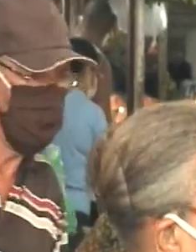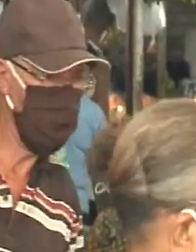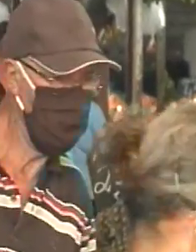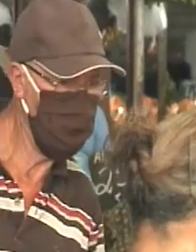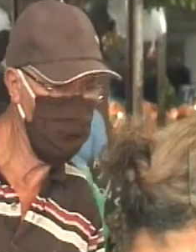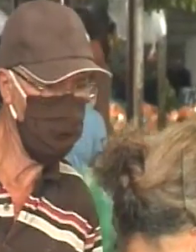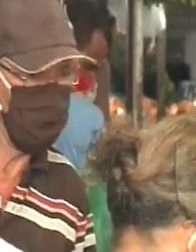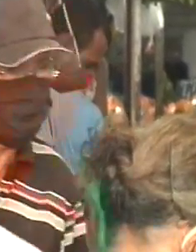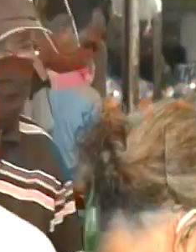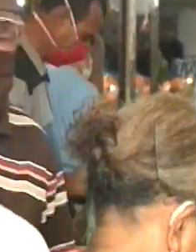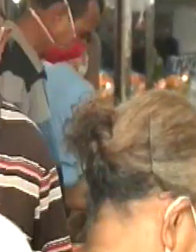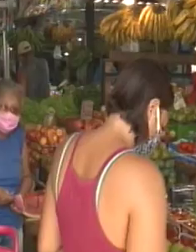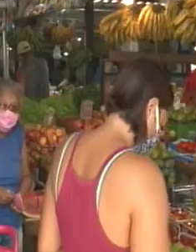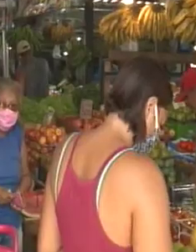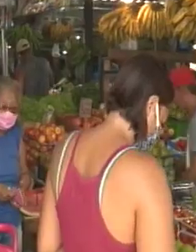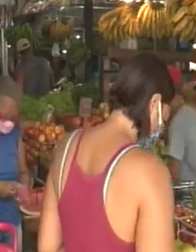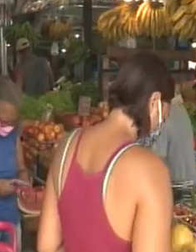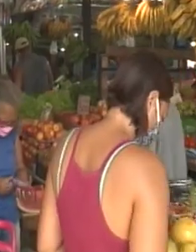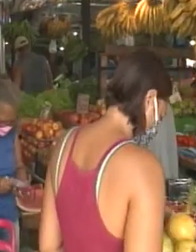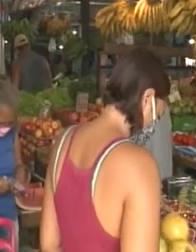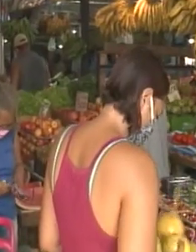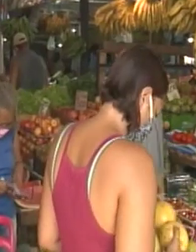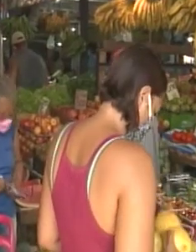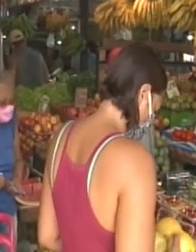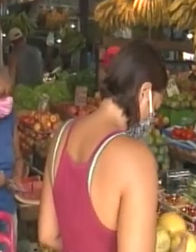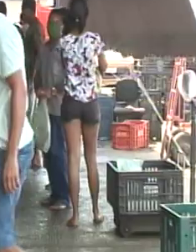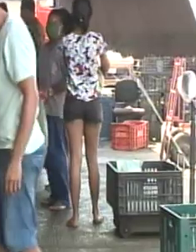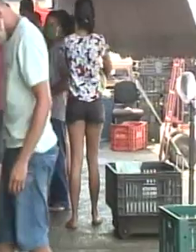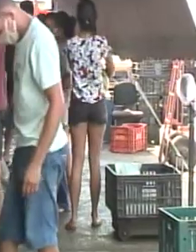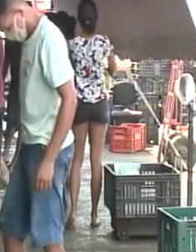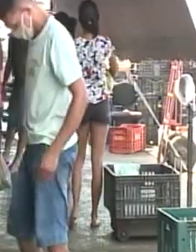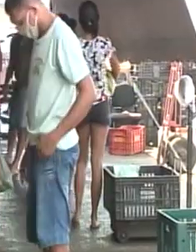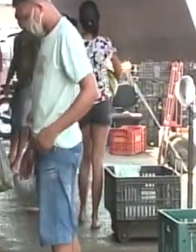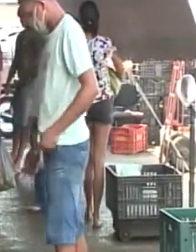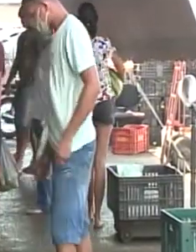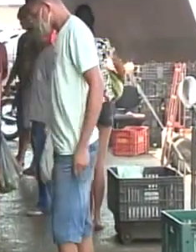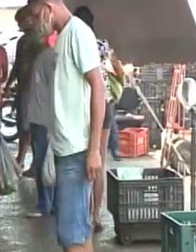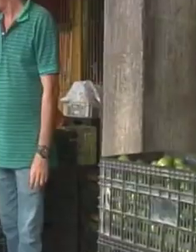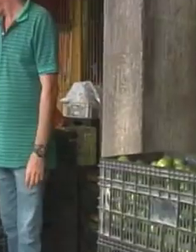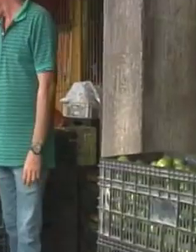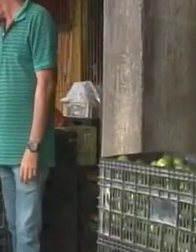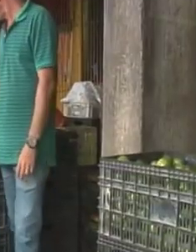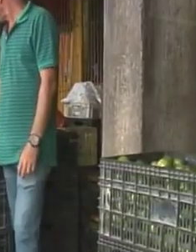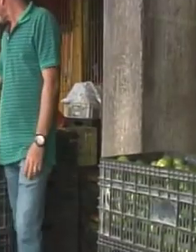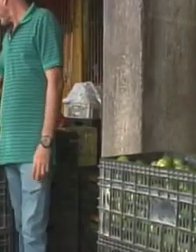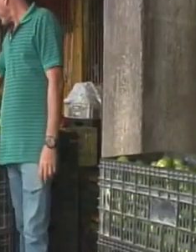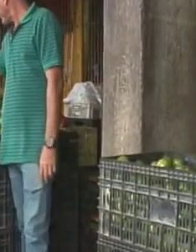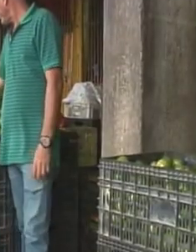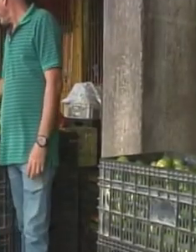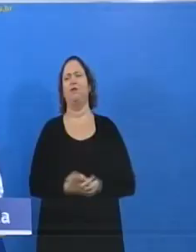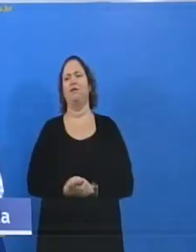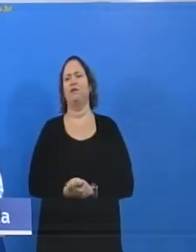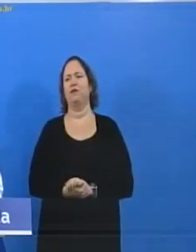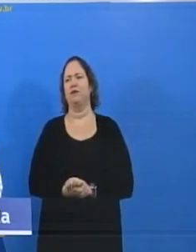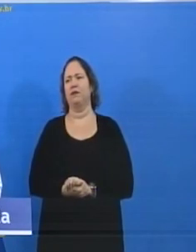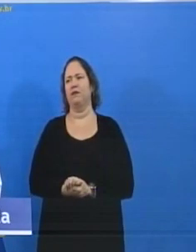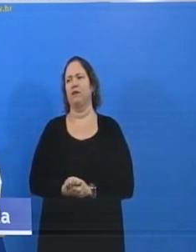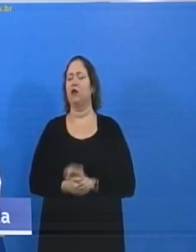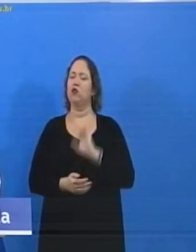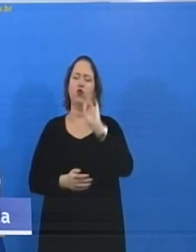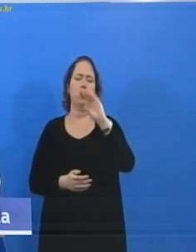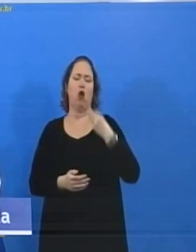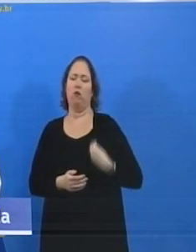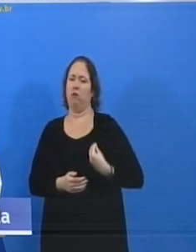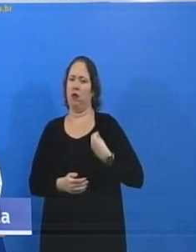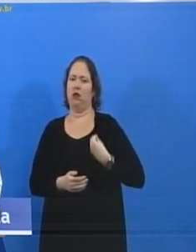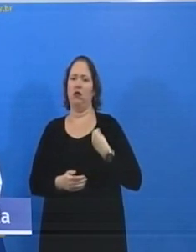e também para garantir um retorno mais rápido do funcionamento da economia e da renda das pessoas também. O secretário